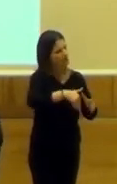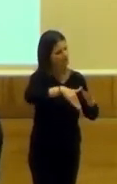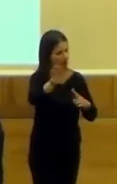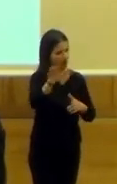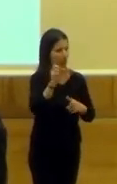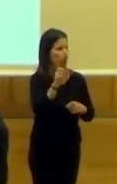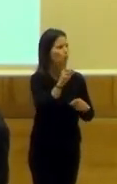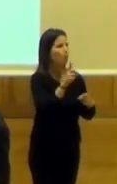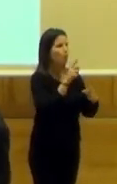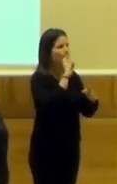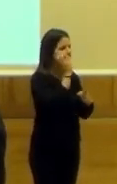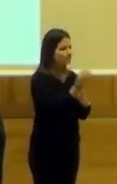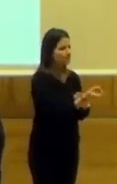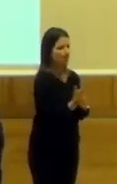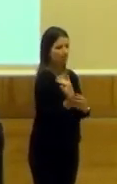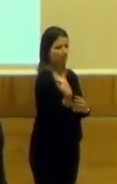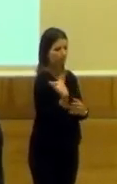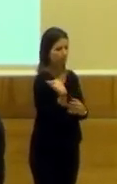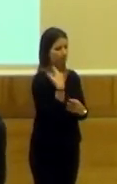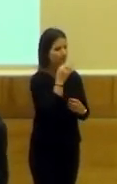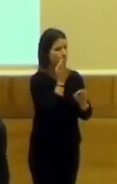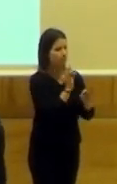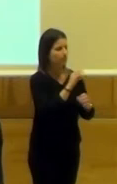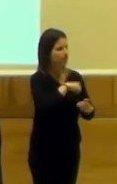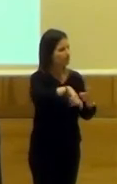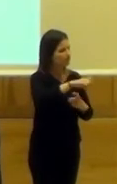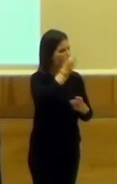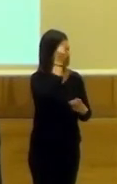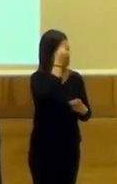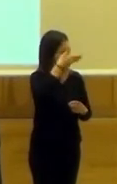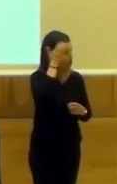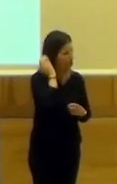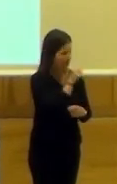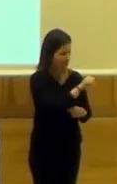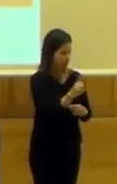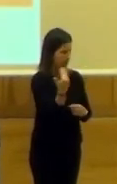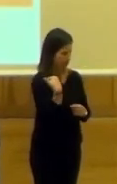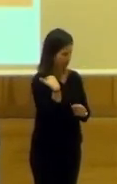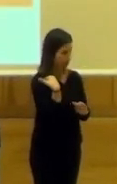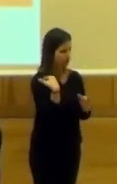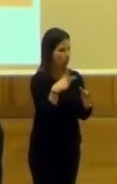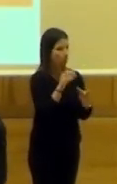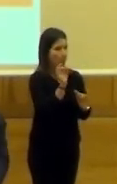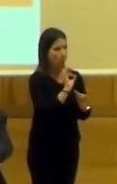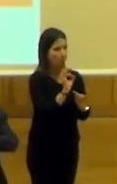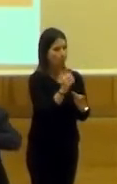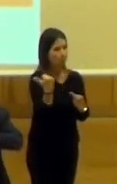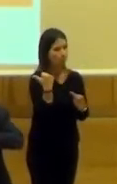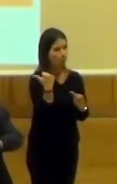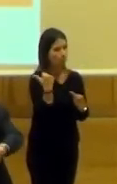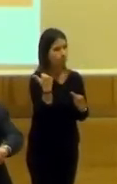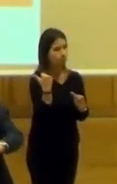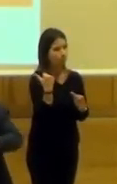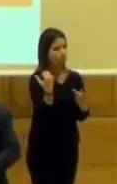ahí, pues son actividades, pues, todas las más recientes. Este ciclo de memoria de Lorca fue la semana pasada, o este, en un